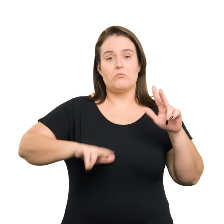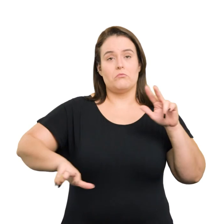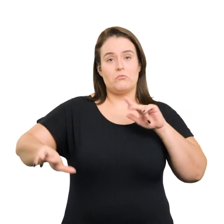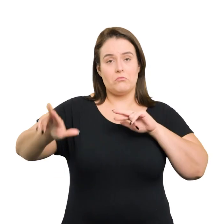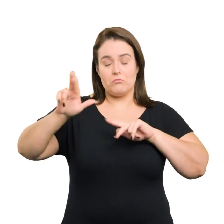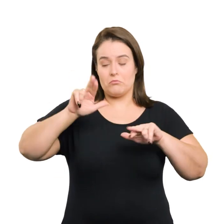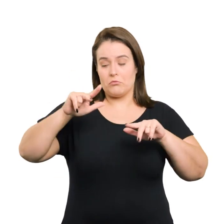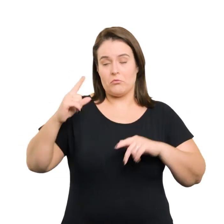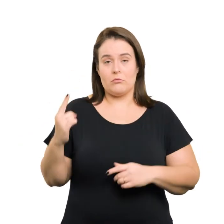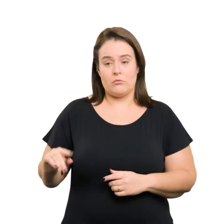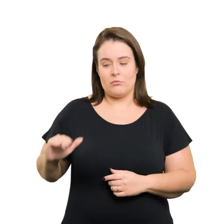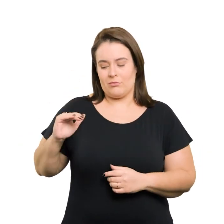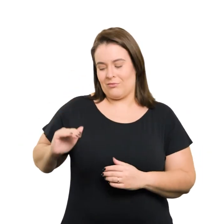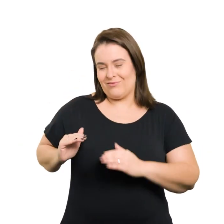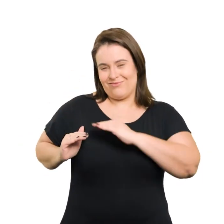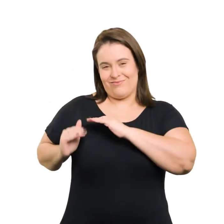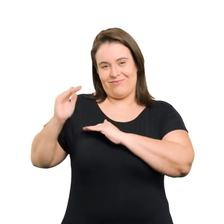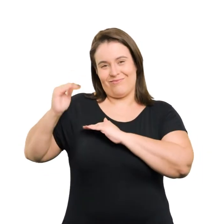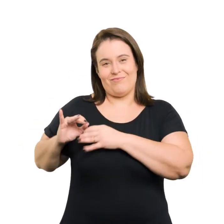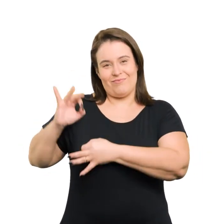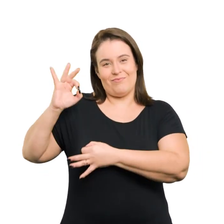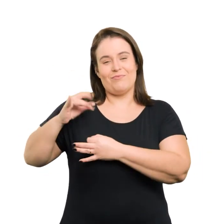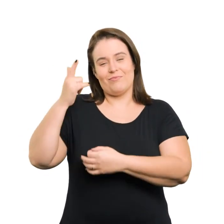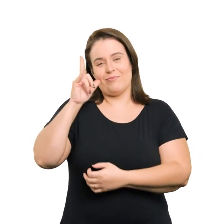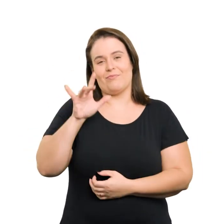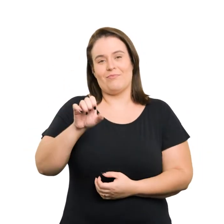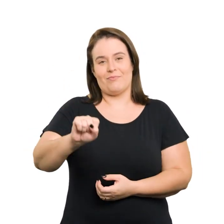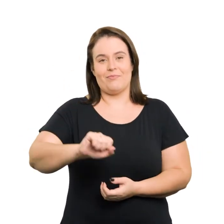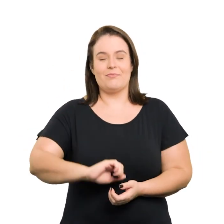com diferentes estaturas possam alcançá-los